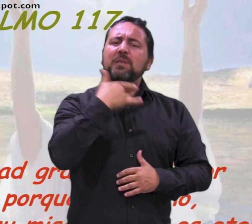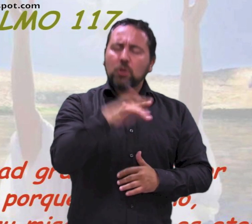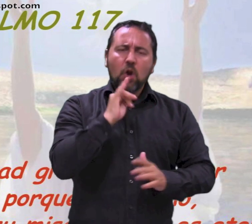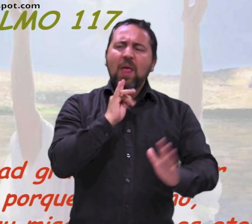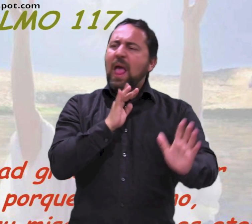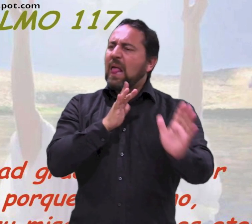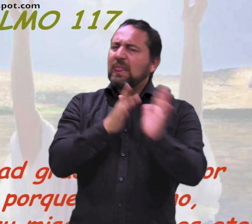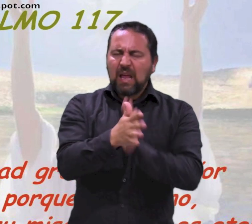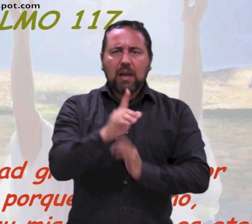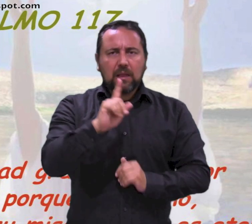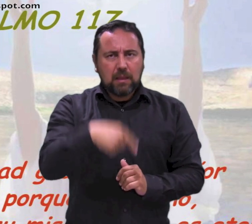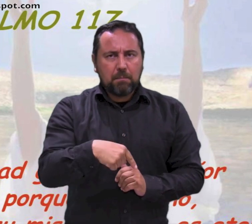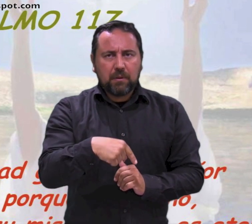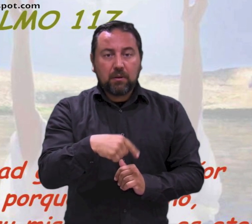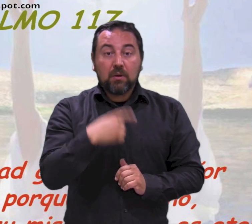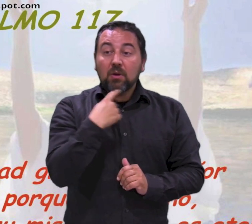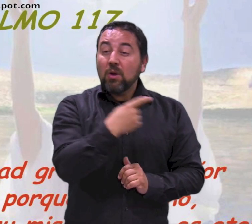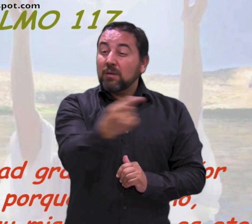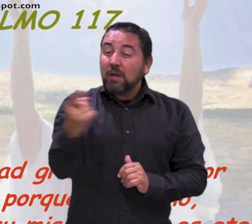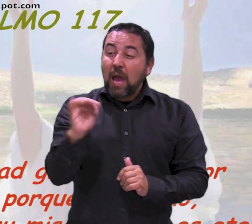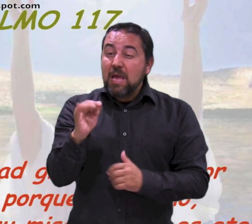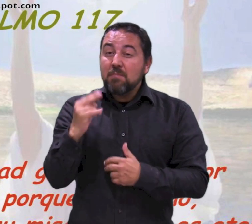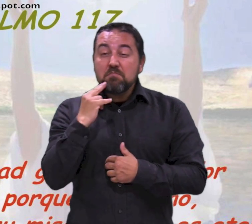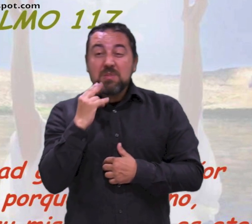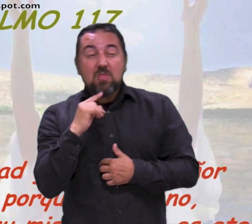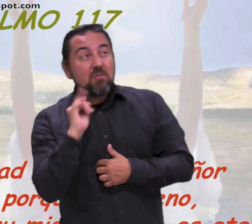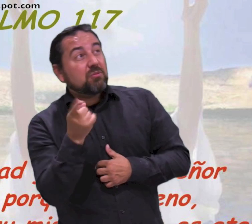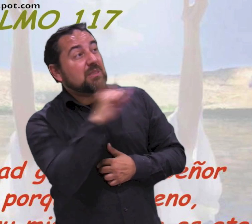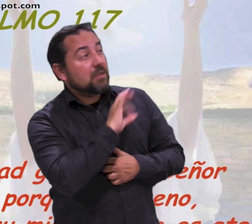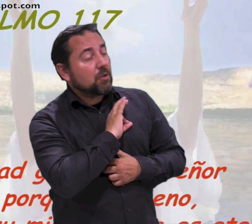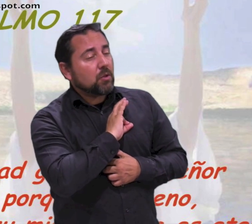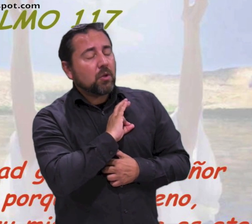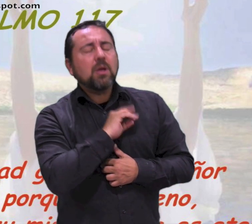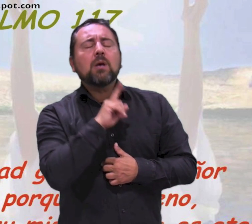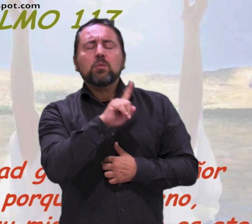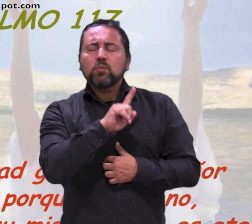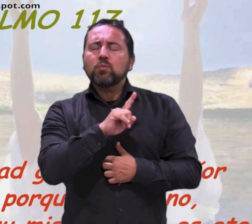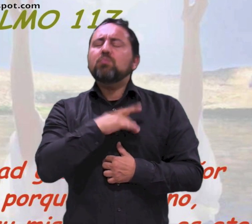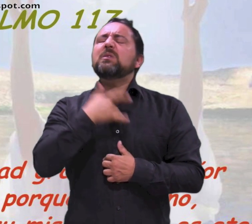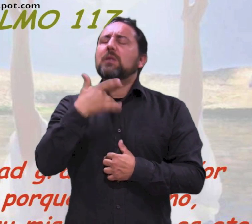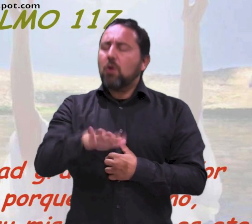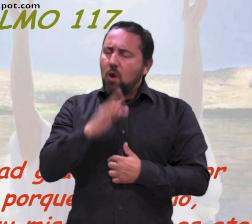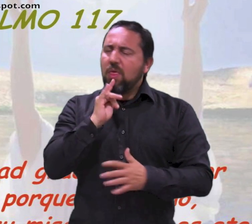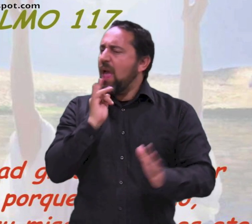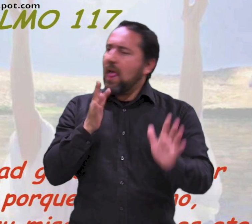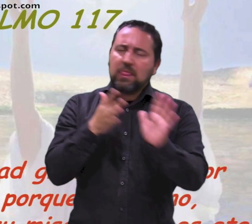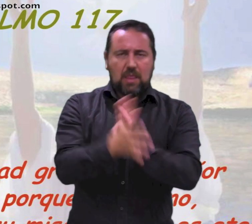Eterna es su misericordia. Digan los que temen al Señor. Eterna es su misericordia.